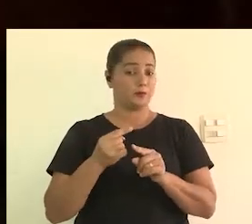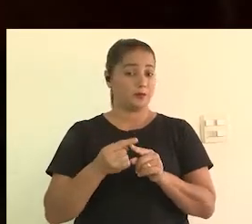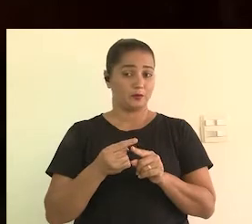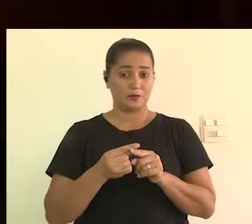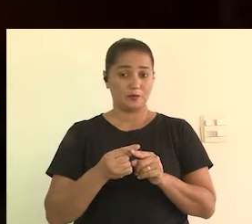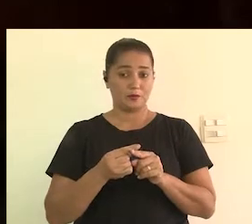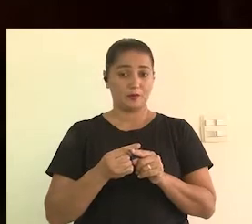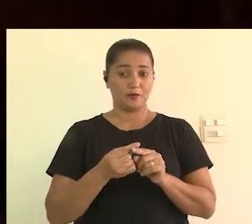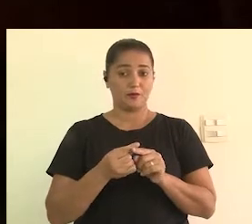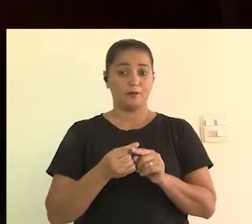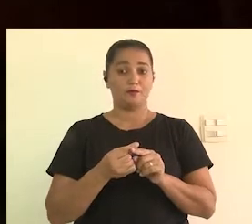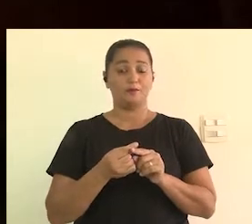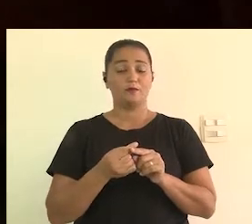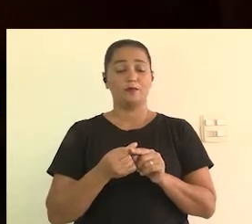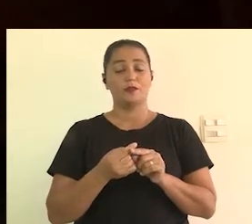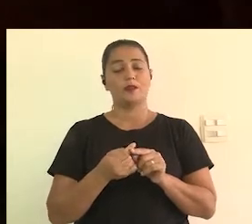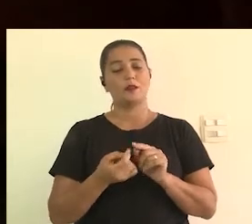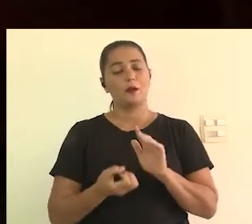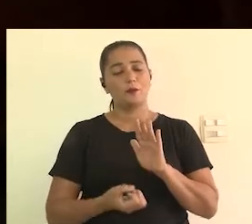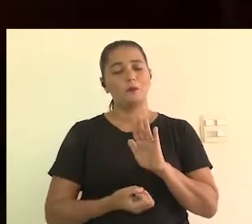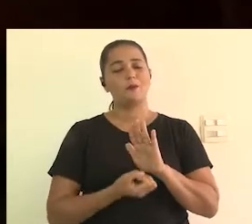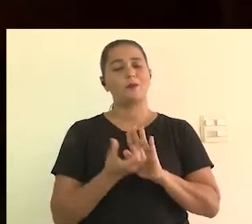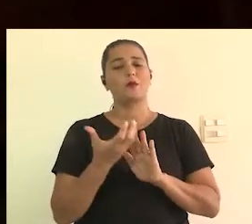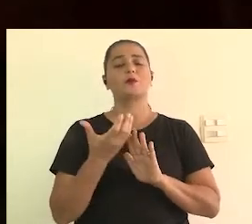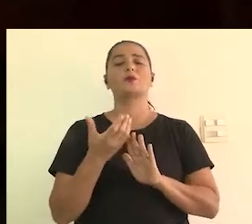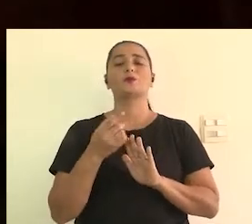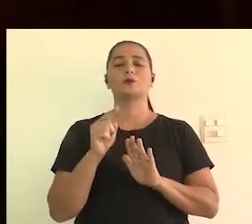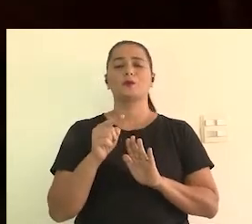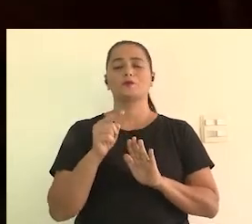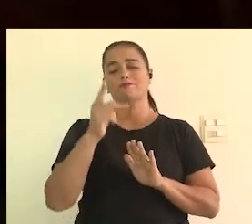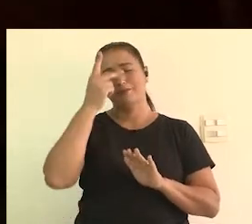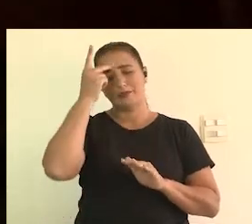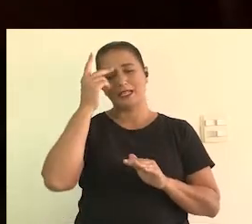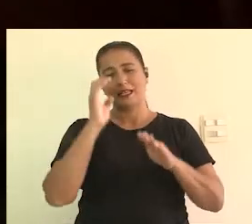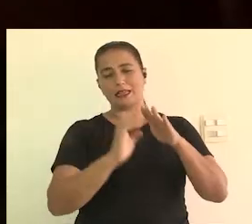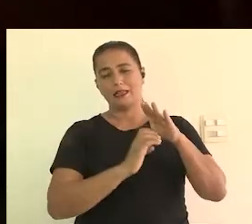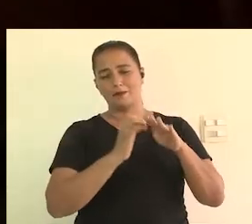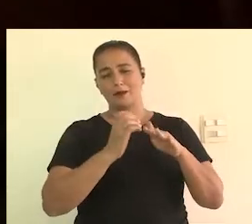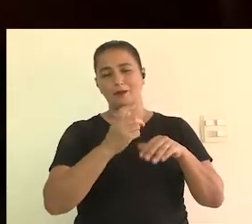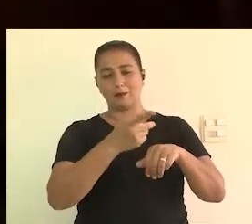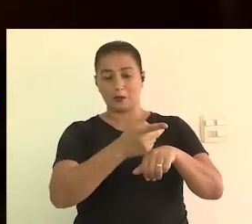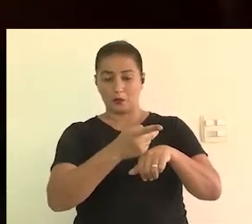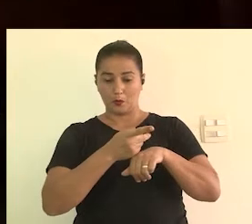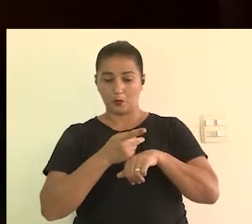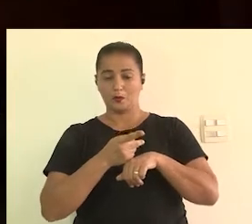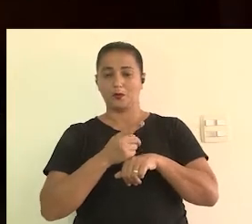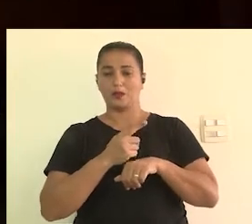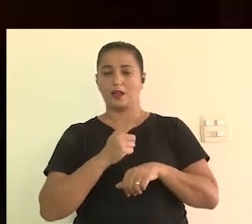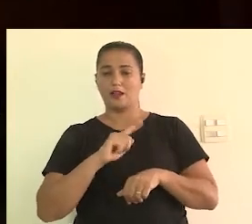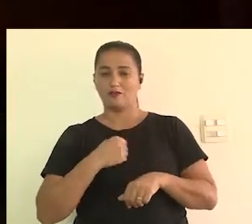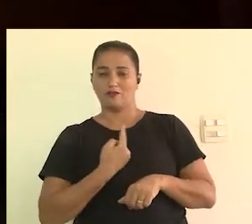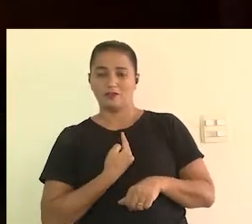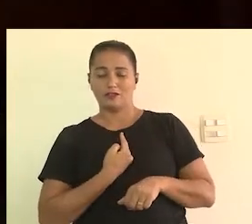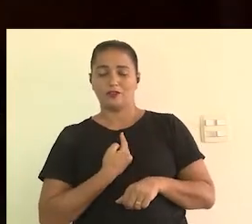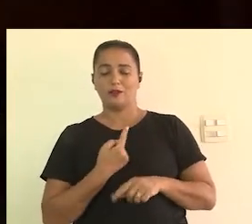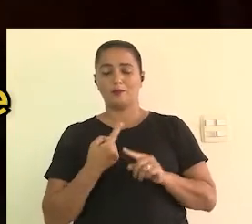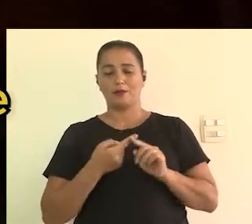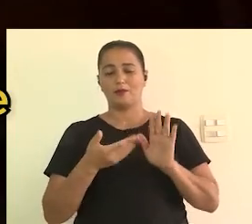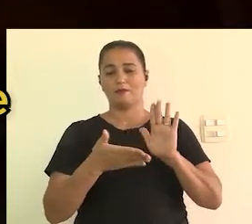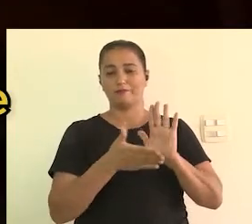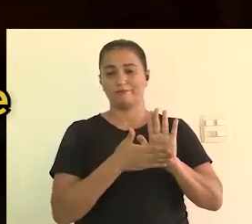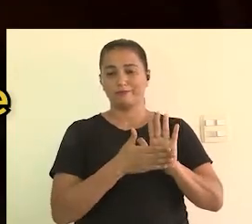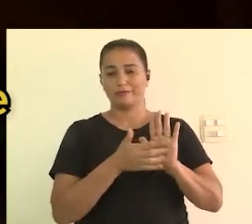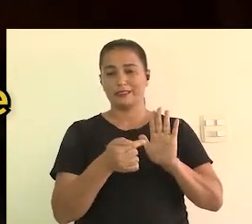A sua pergunta é oportuna porque o produtor chega até nós, eu estou me falando agora como empresa,